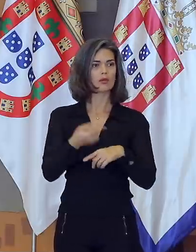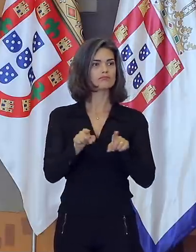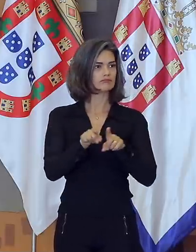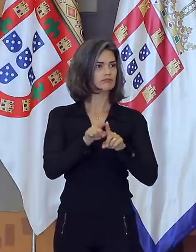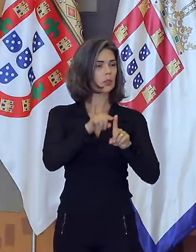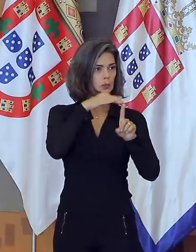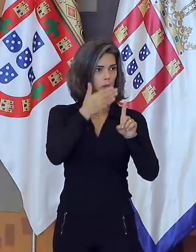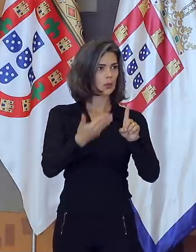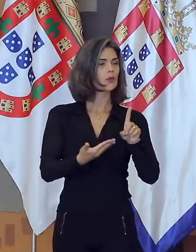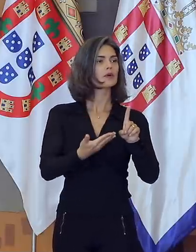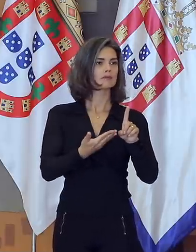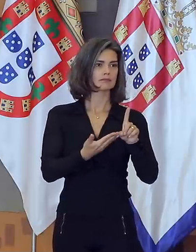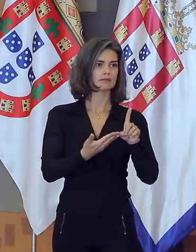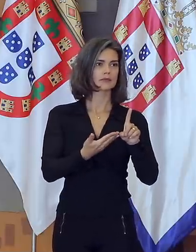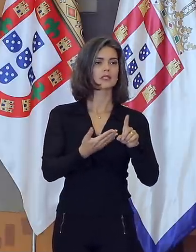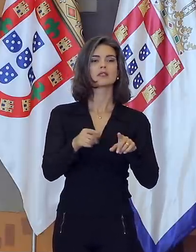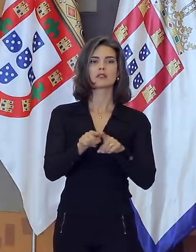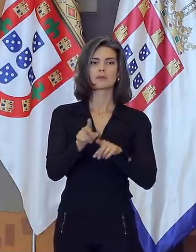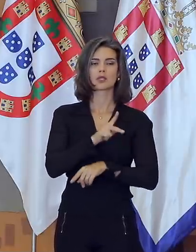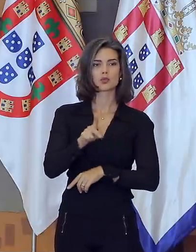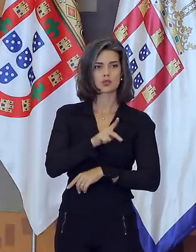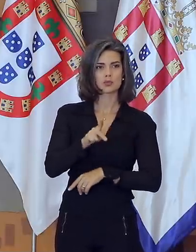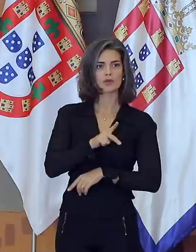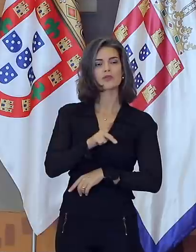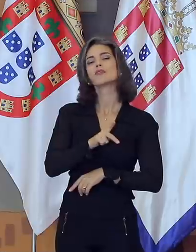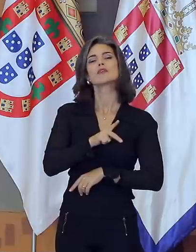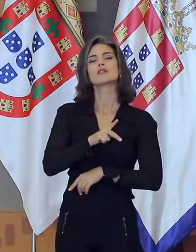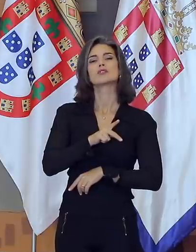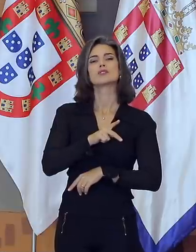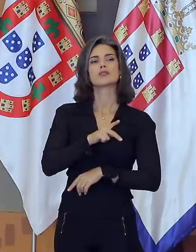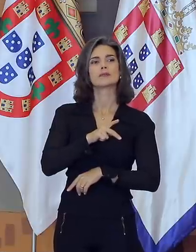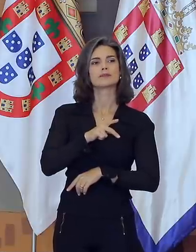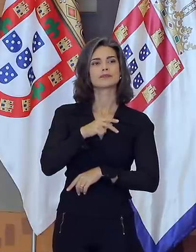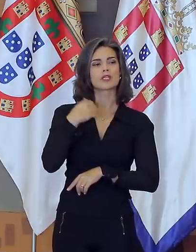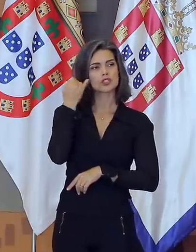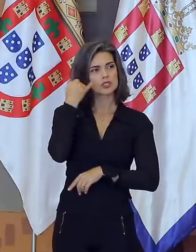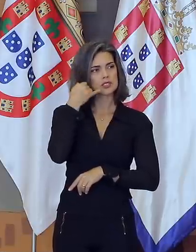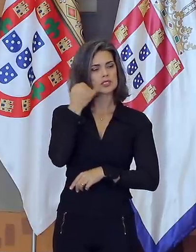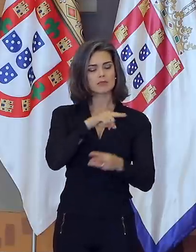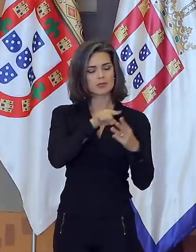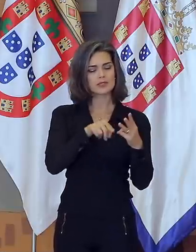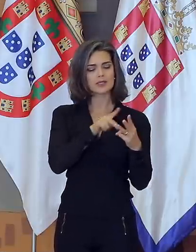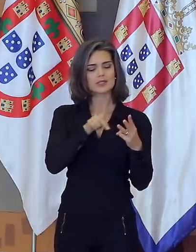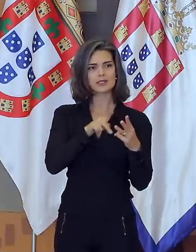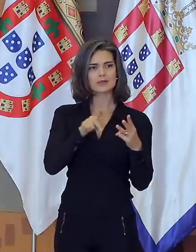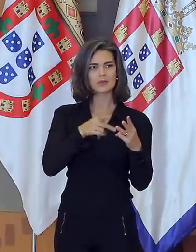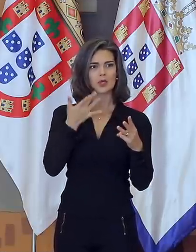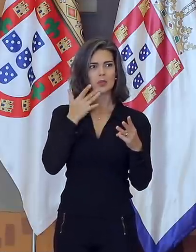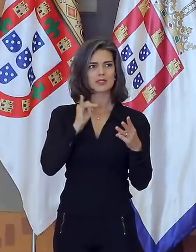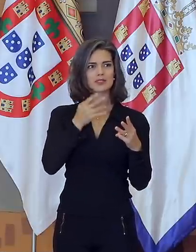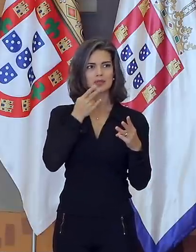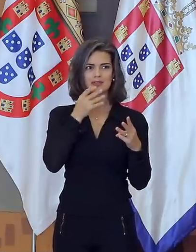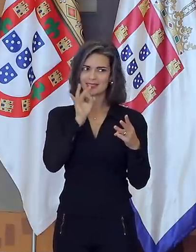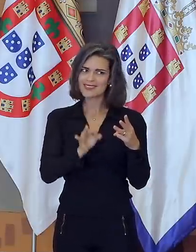por intermédio dos professores espanhol Dulce Maria, Maria Del Mar e Pedro Delgado. Não se minha pronúncia está boa, os senhores